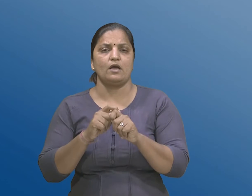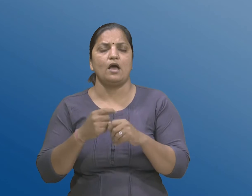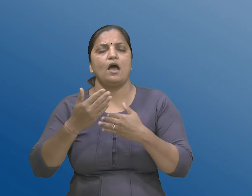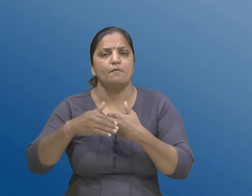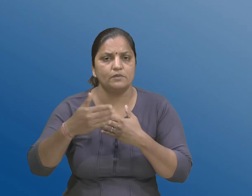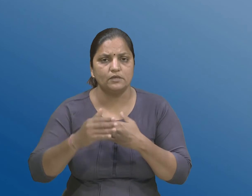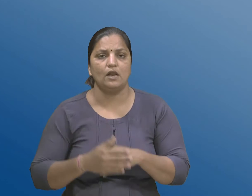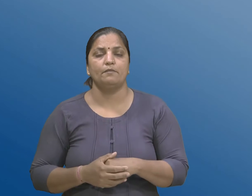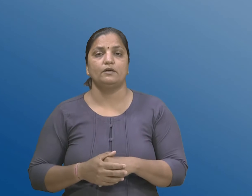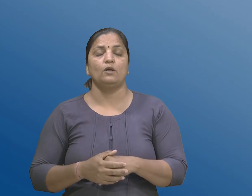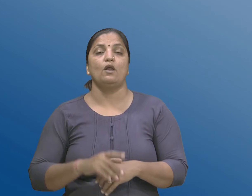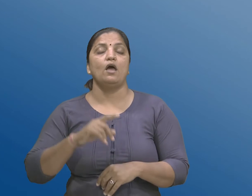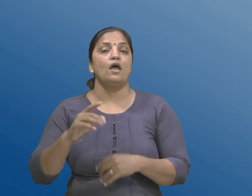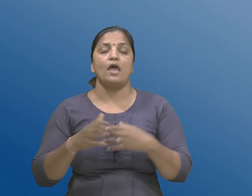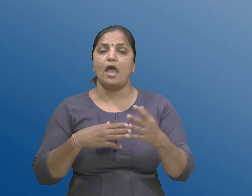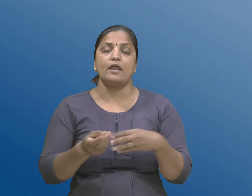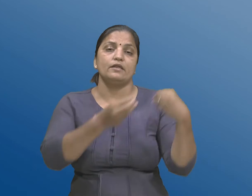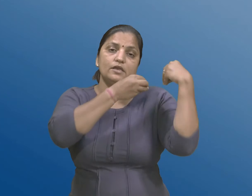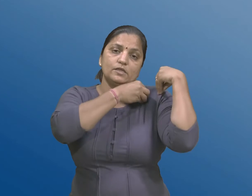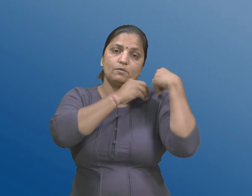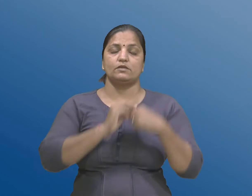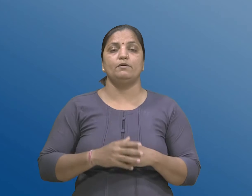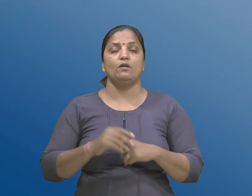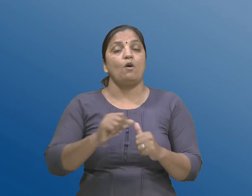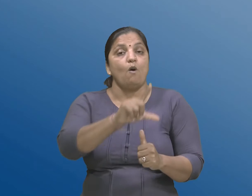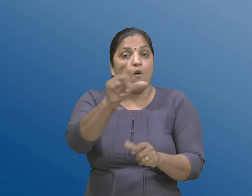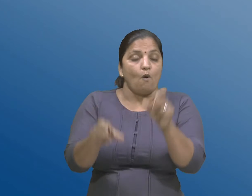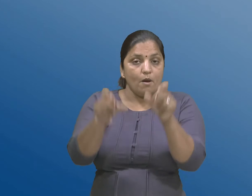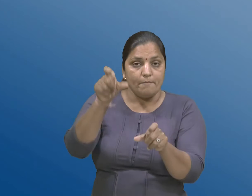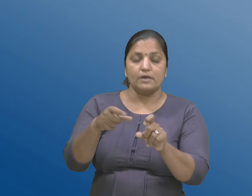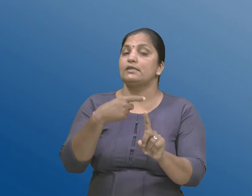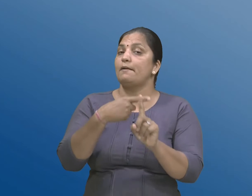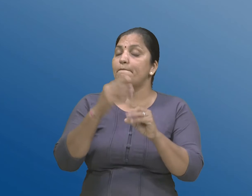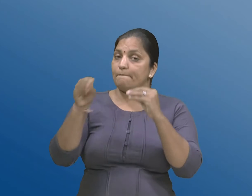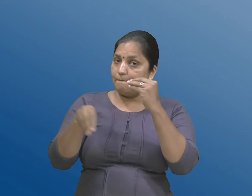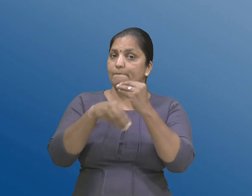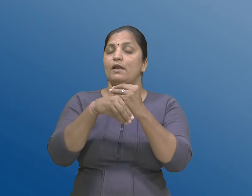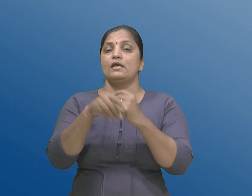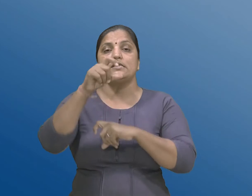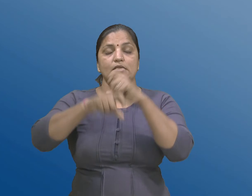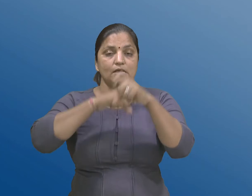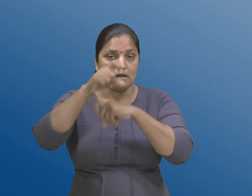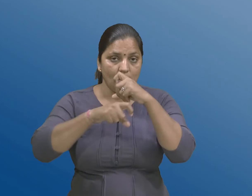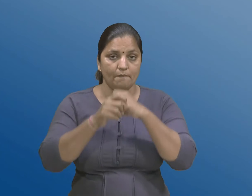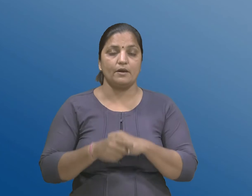जवाबदार हती ते दरेक व्यक्तिव प्रांत कंपणीने पन गुना माटे